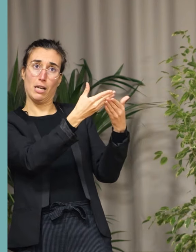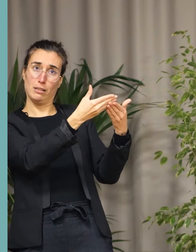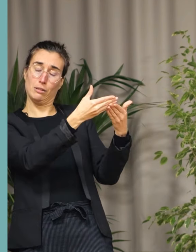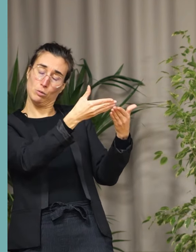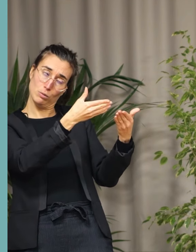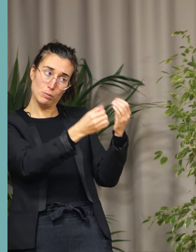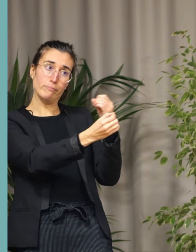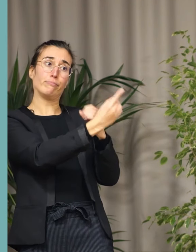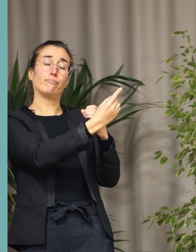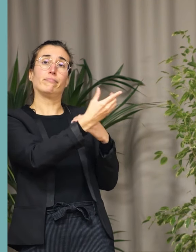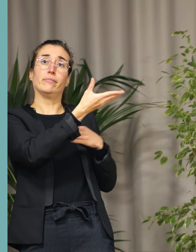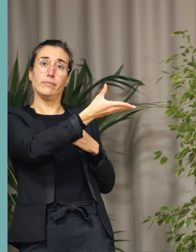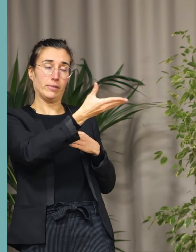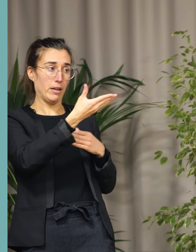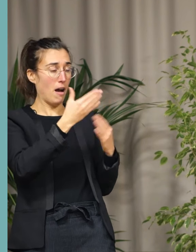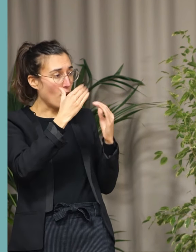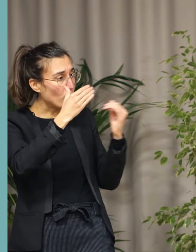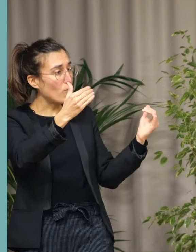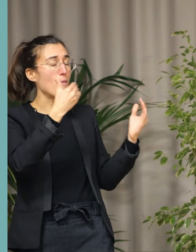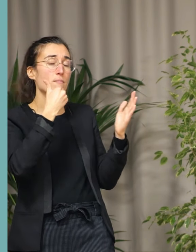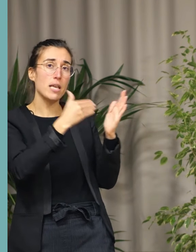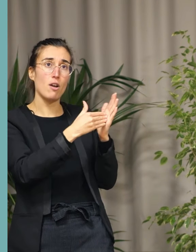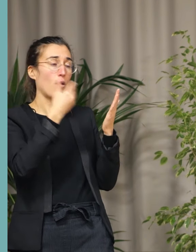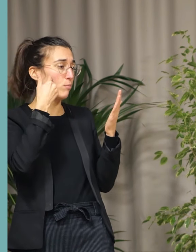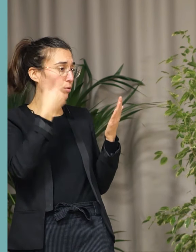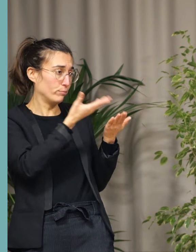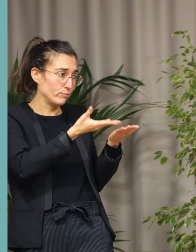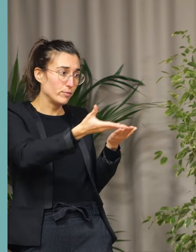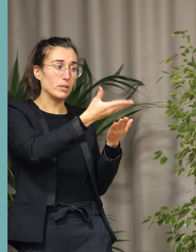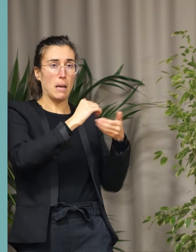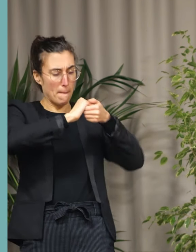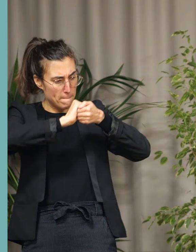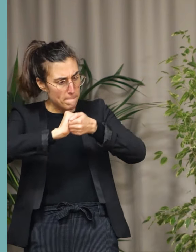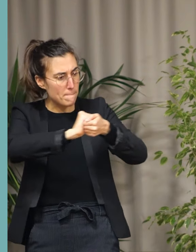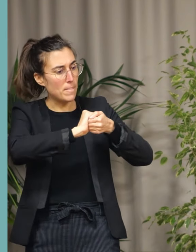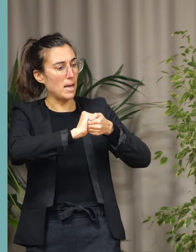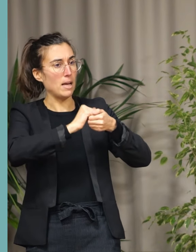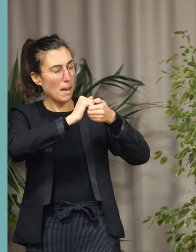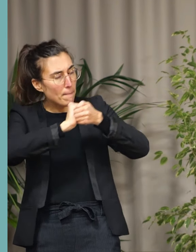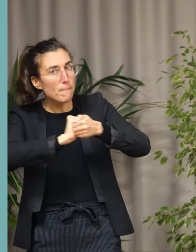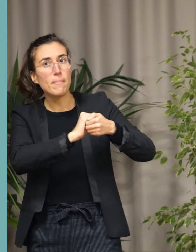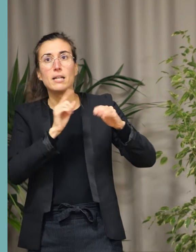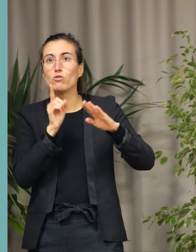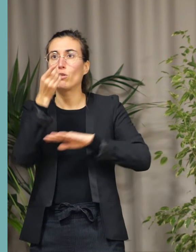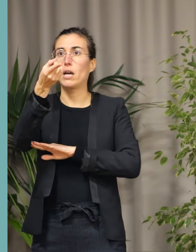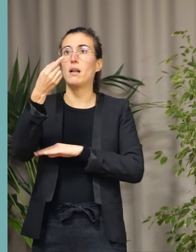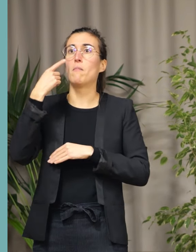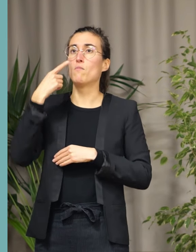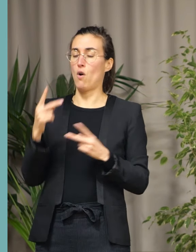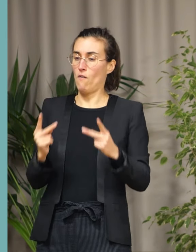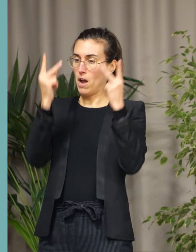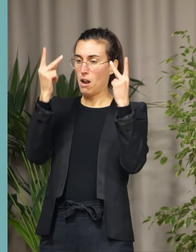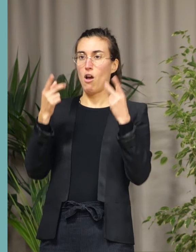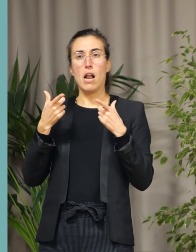Tous nos voeux de paix, de paix durable dans la défense de nos valeurs que sont la liberté, la fraternité,